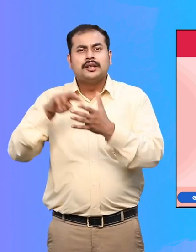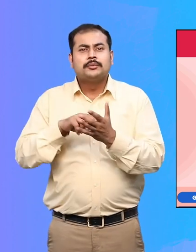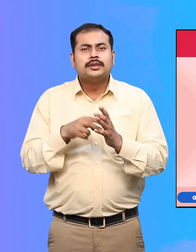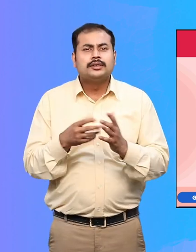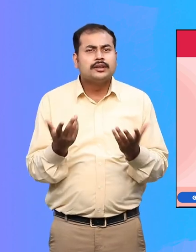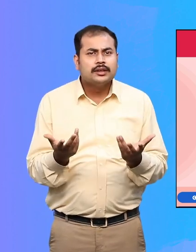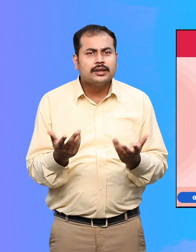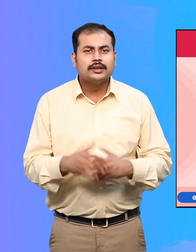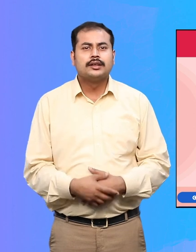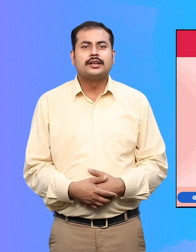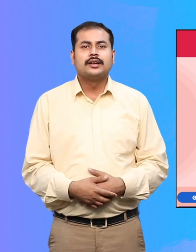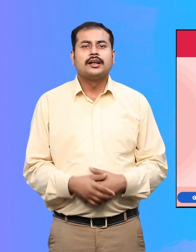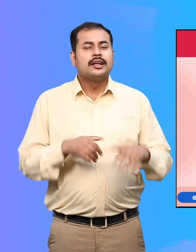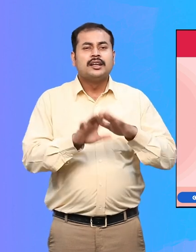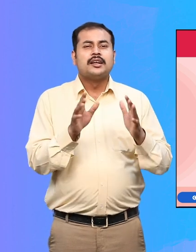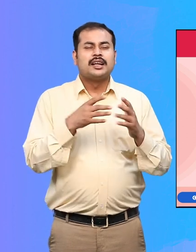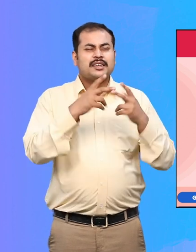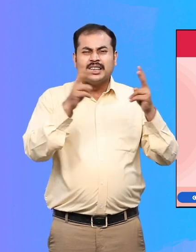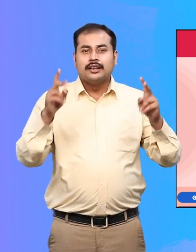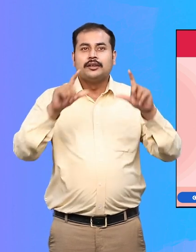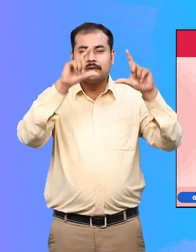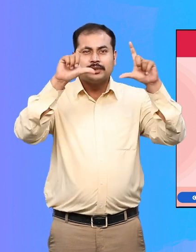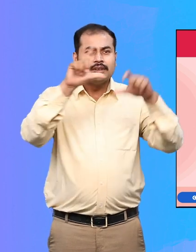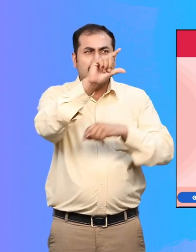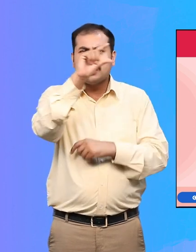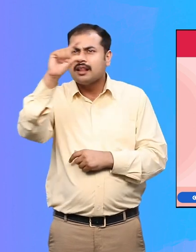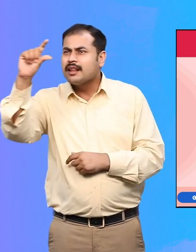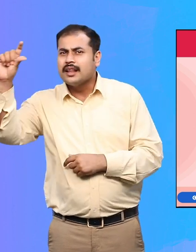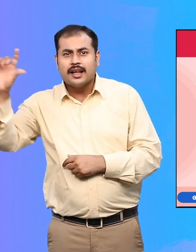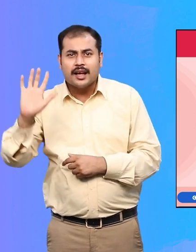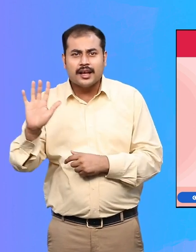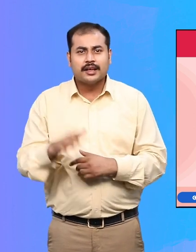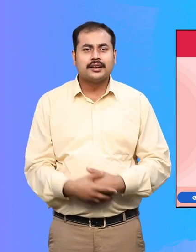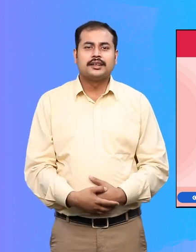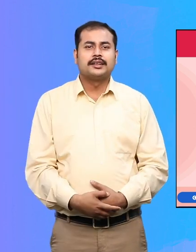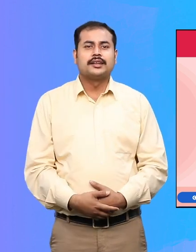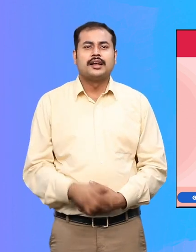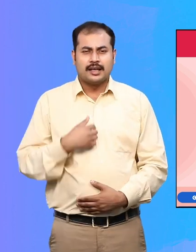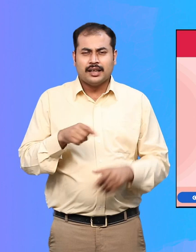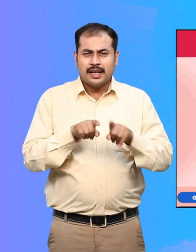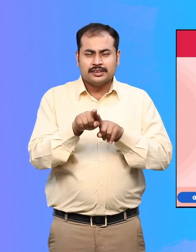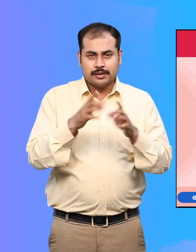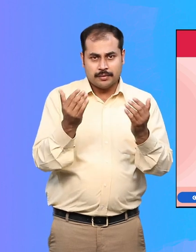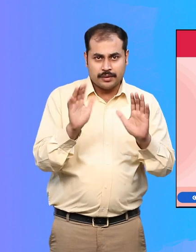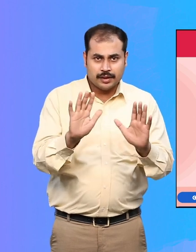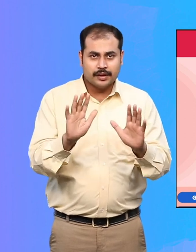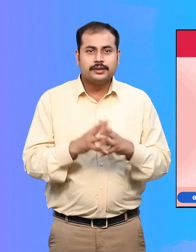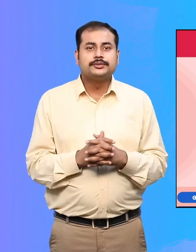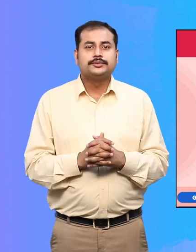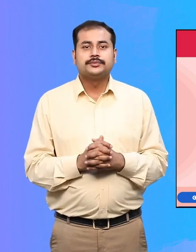वील चेयर के चित्र सहित ये दर्शाता है कि भवन में विभिन सुगम्यता सुविधाओं जैसे कि